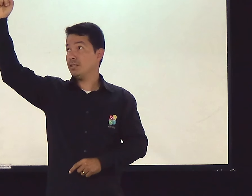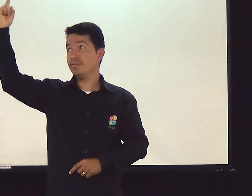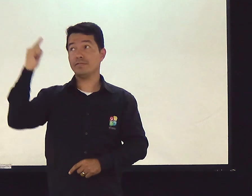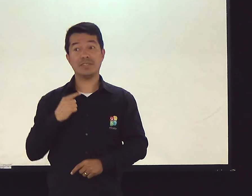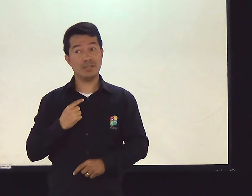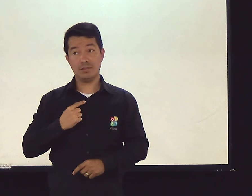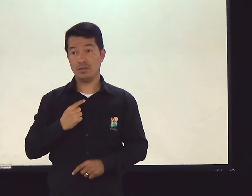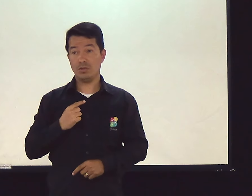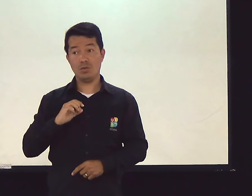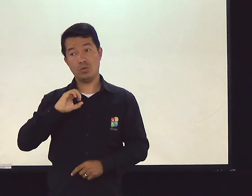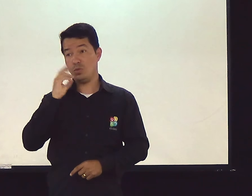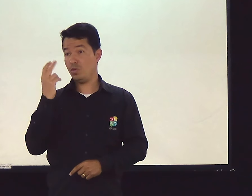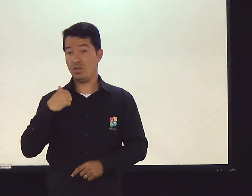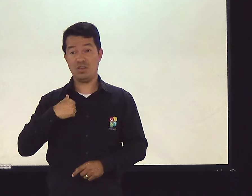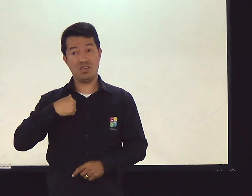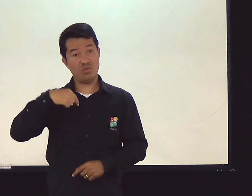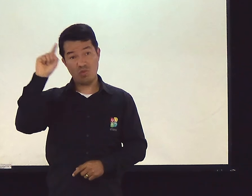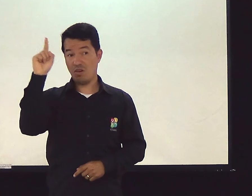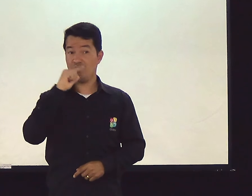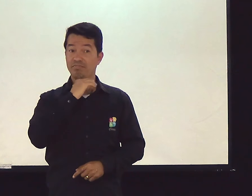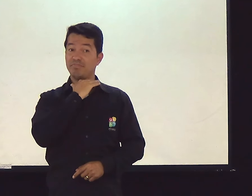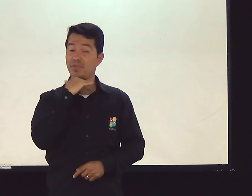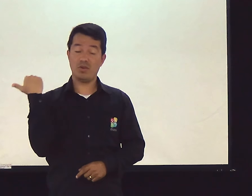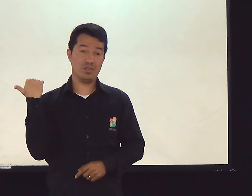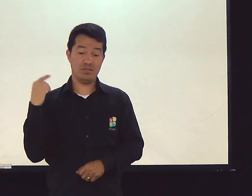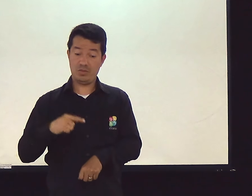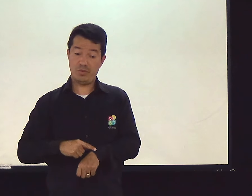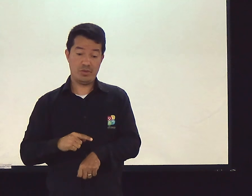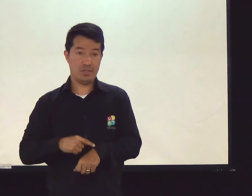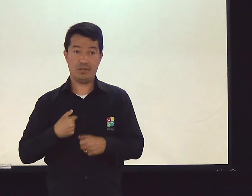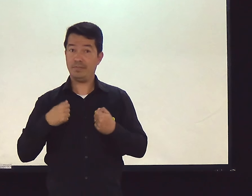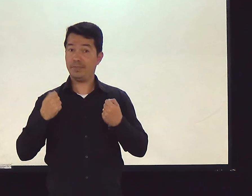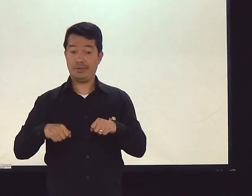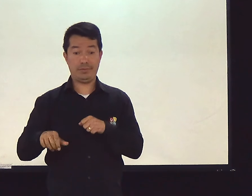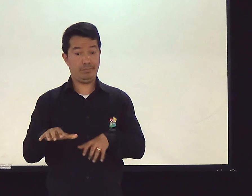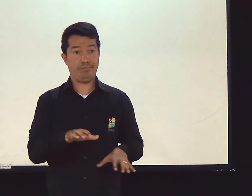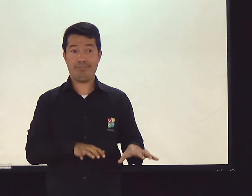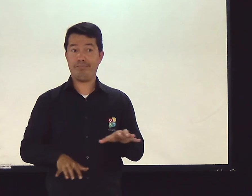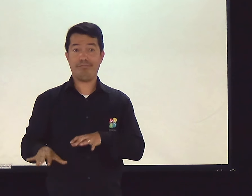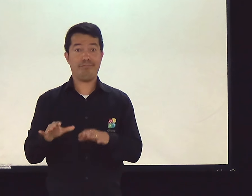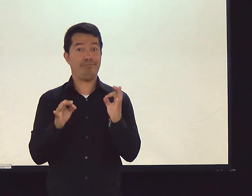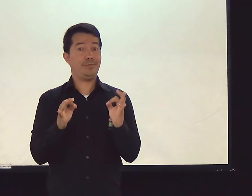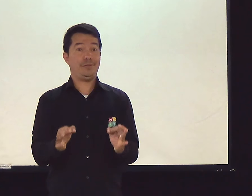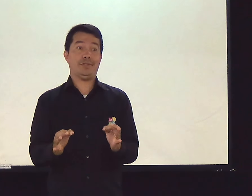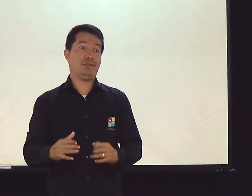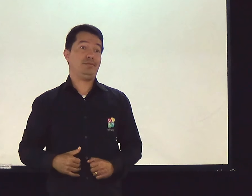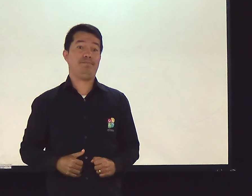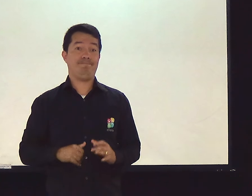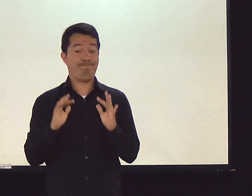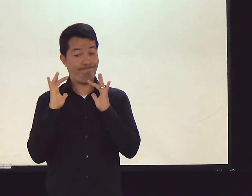Porque ele vem. Isso vai acontecer. E você vai morrer. São duas verdades. Mas você deve estar pronto.